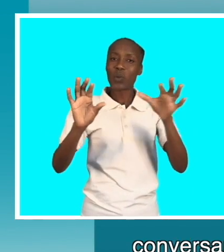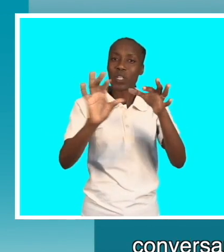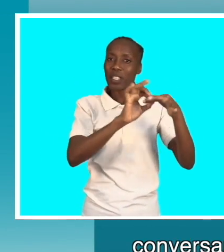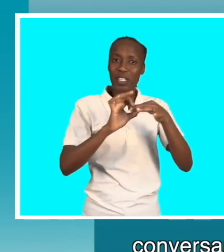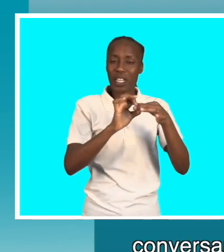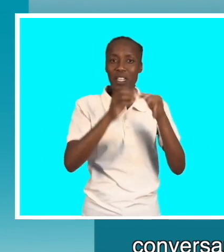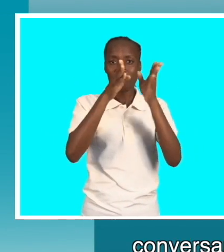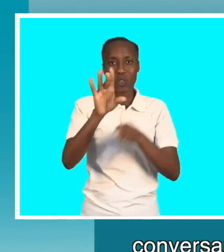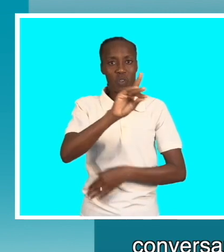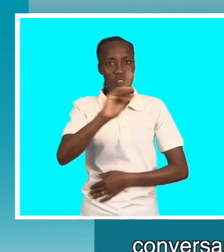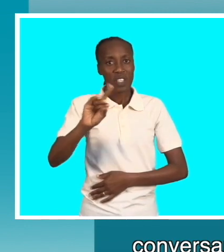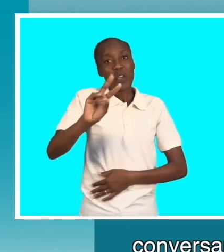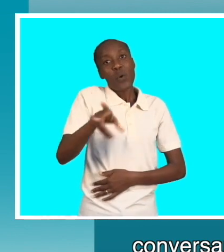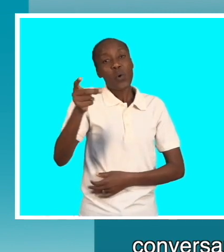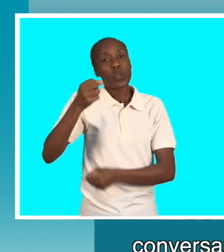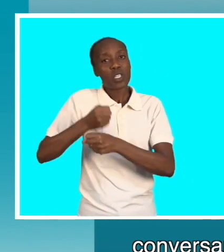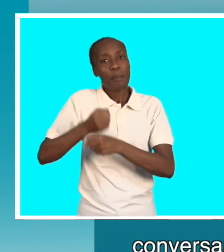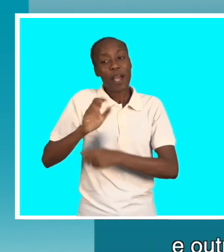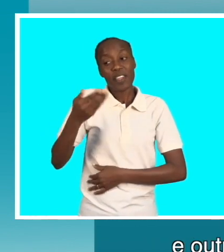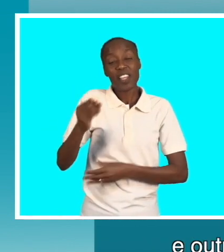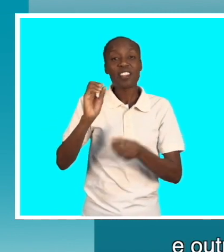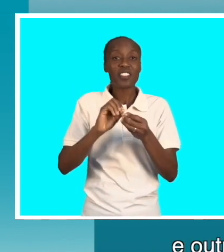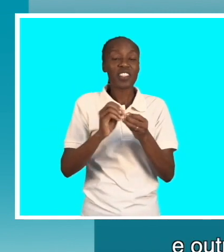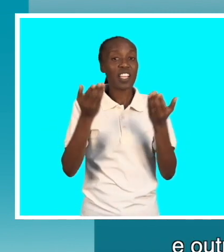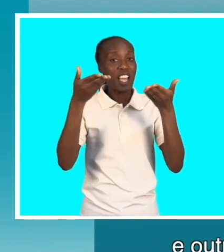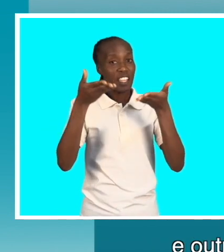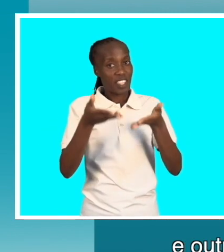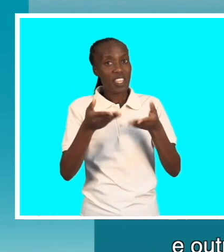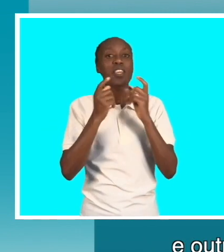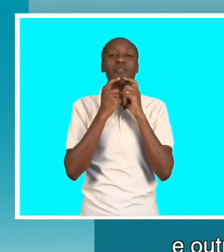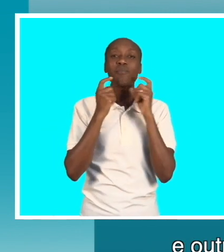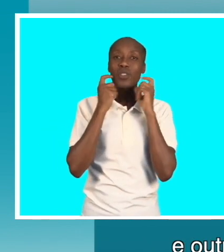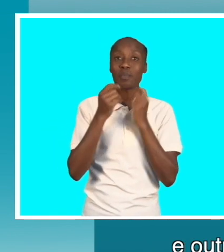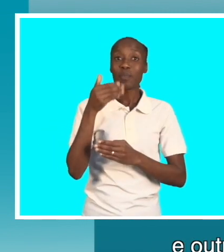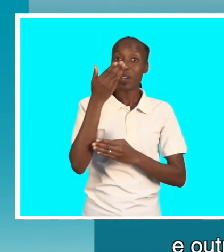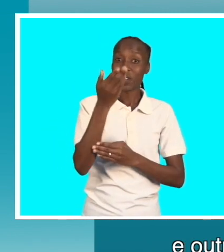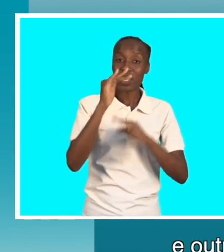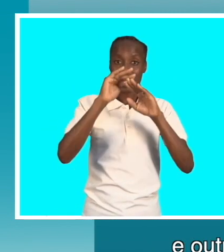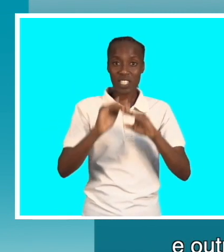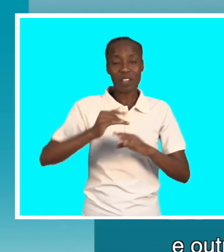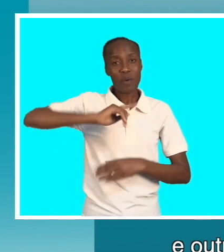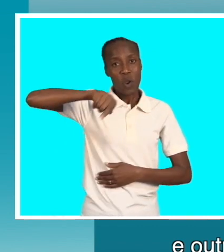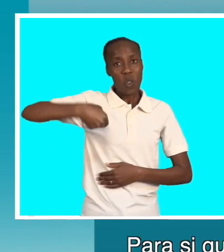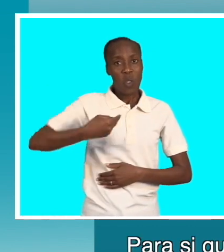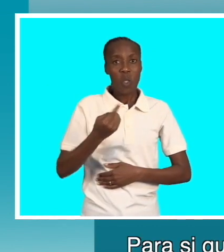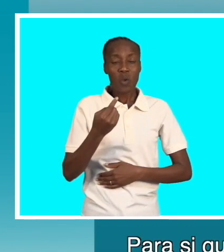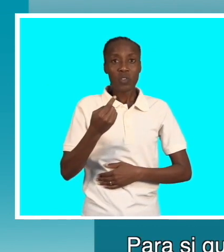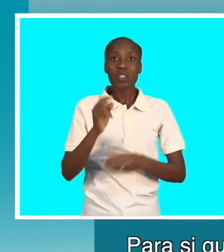todos assuntos ligados às pessoas com deficiência e também os outros trabalhos que tem realizado aqui em Moçambique para si que esteve na nossa